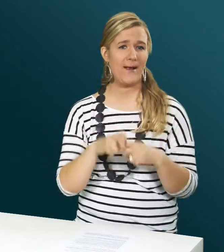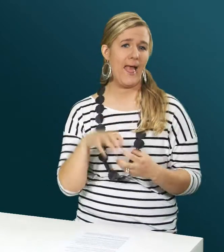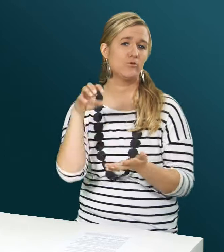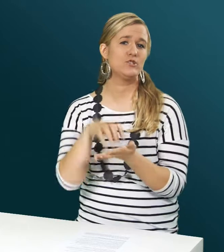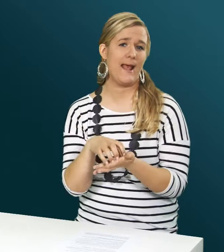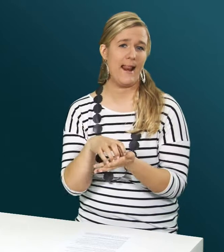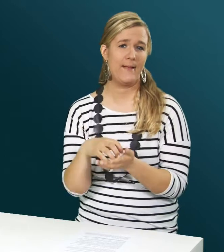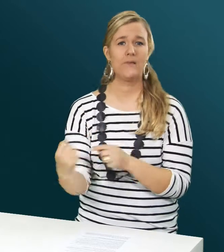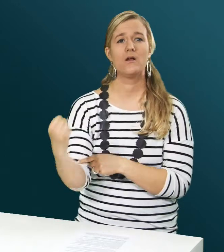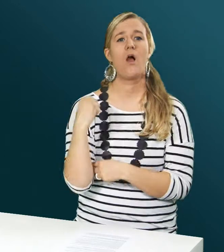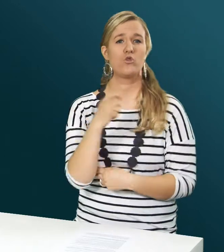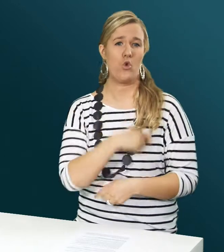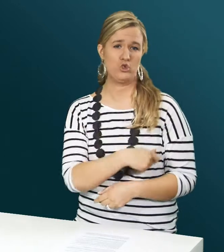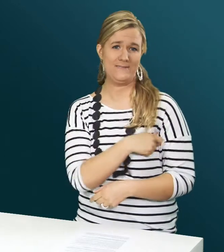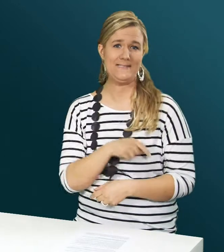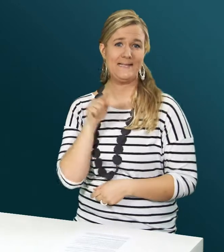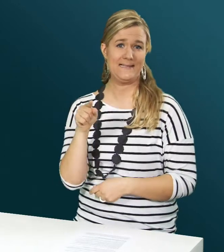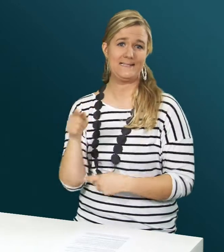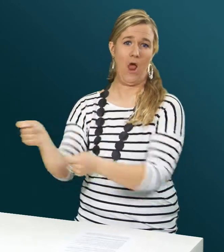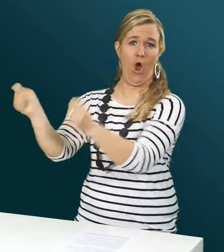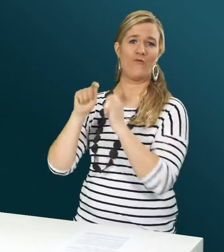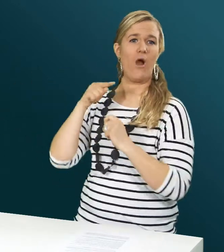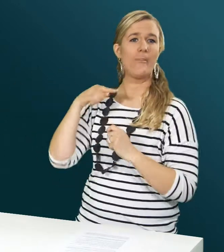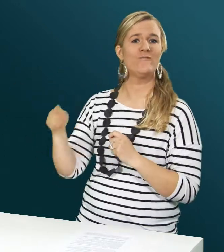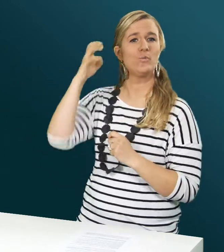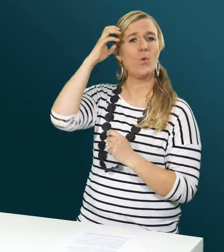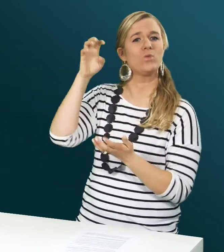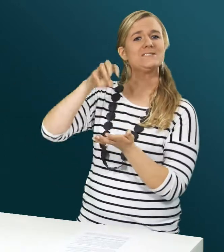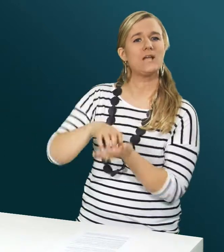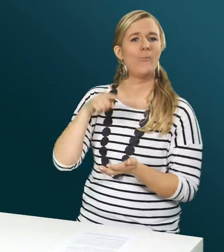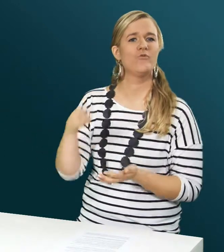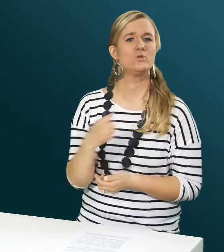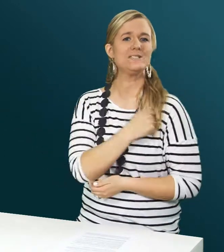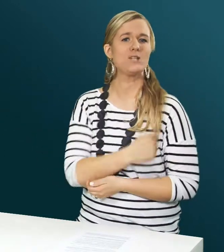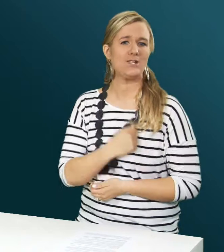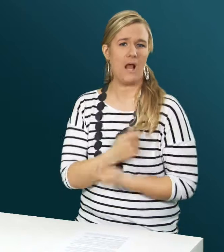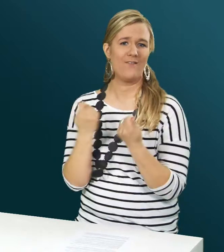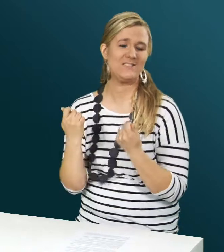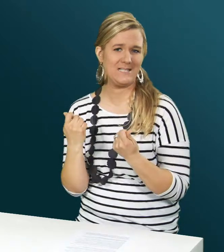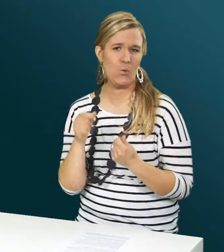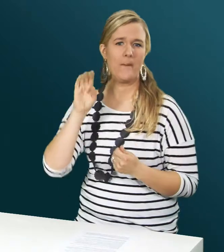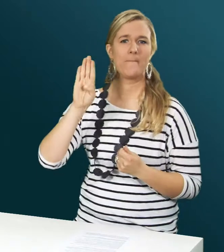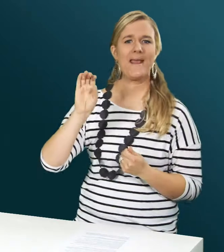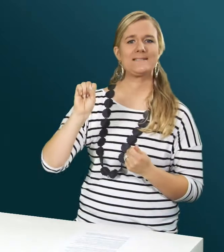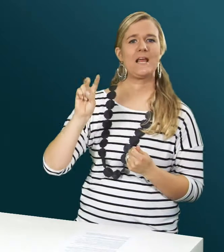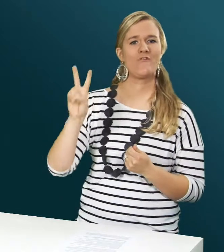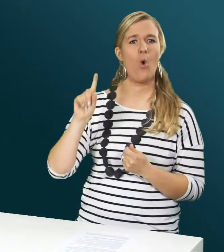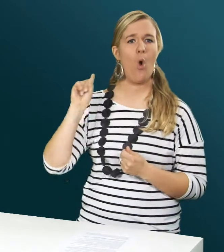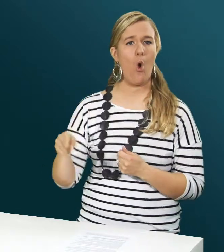Abklärungsstelle im Kanton Schwyz. Diese klärt im Auftrag des Bundesamtes für Sozialversicherungen, BSV,